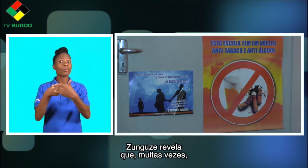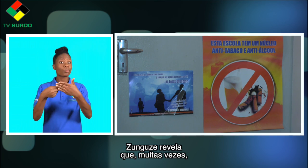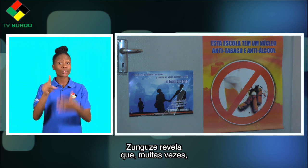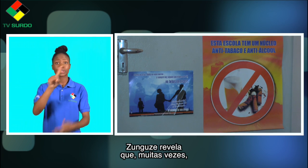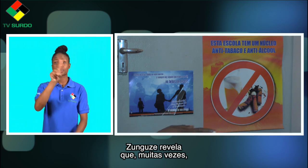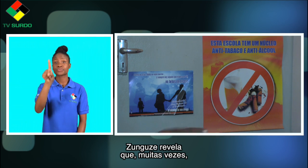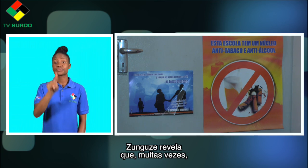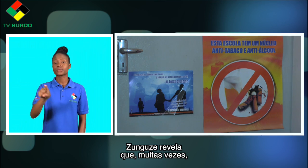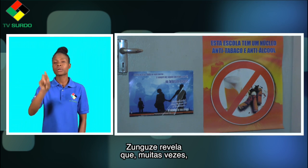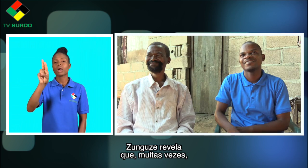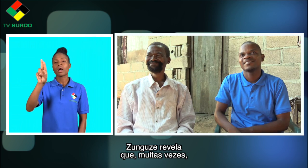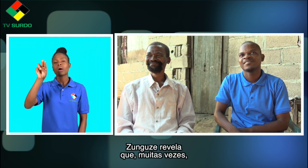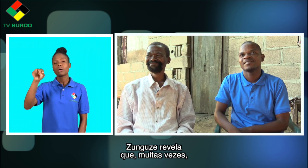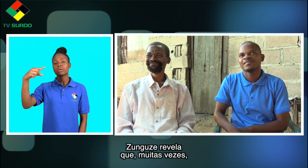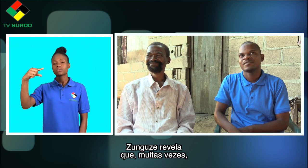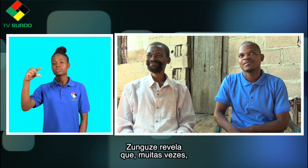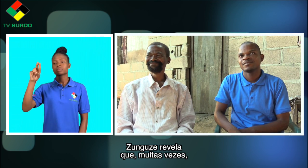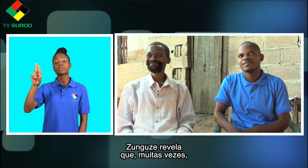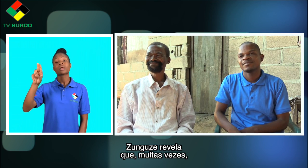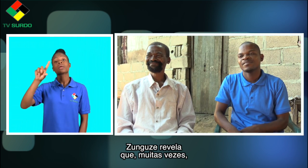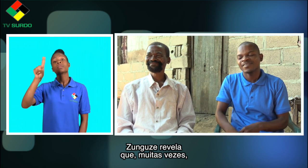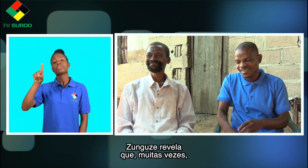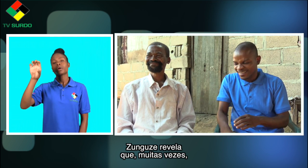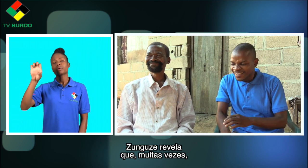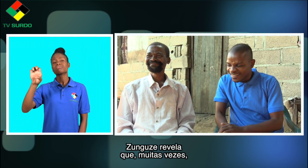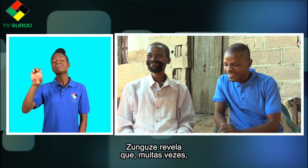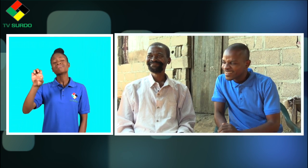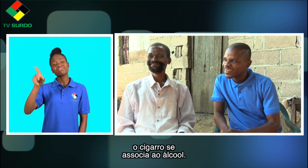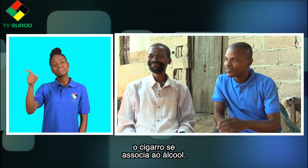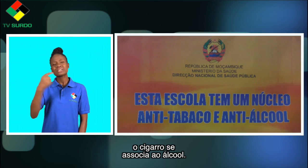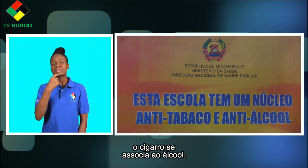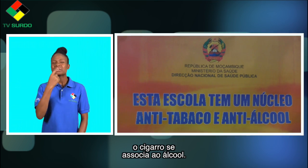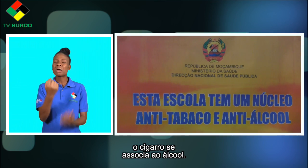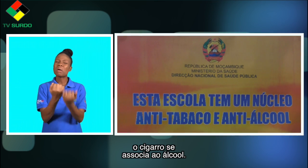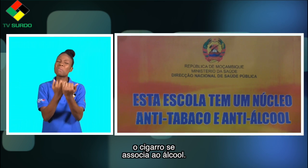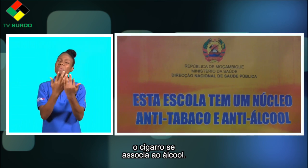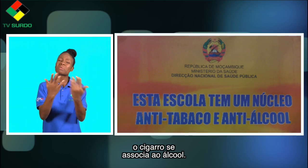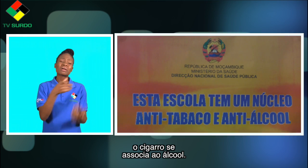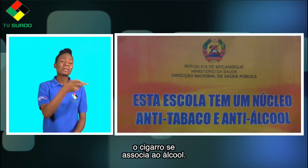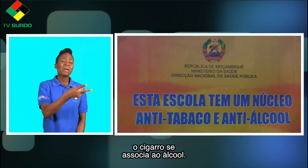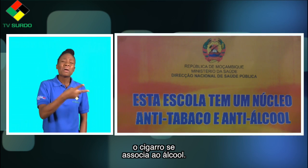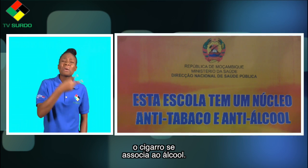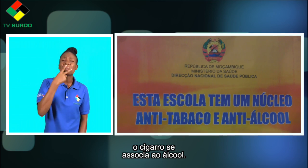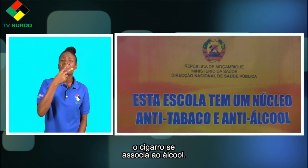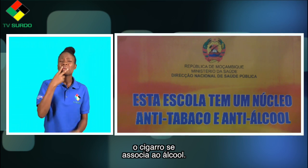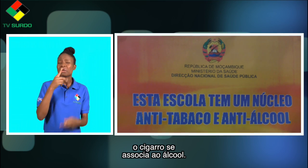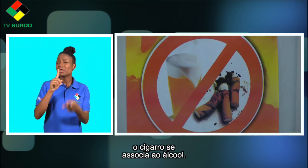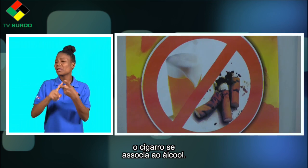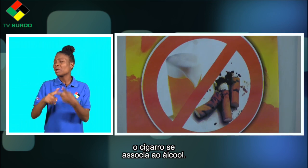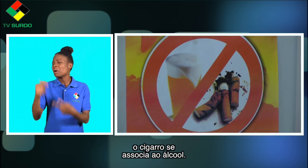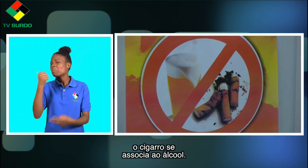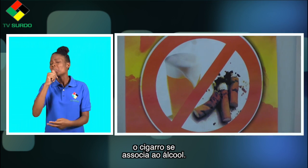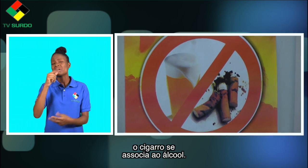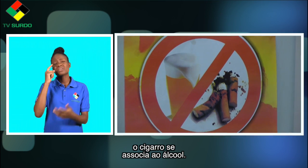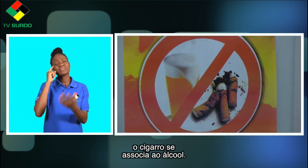Zunguzi revela que muitas vezes o cigarro se associa ao